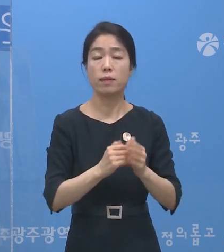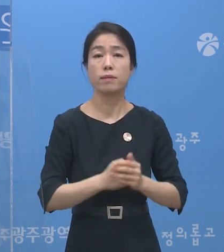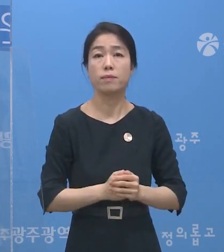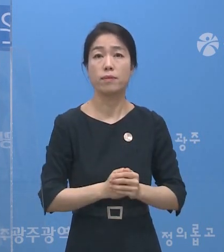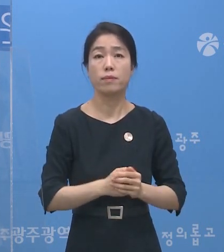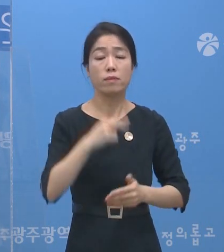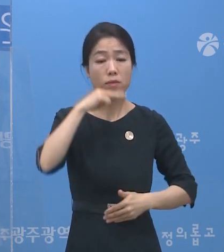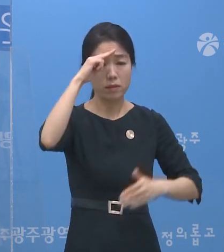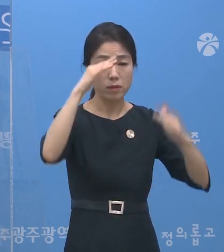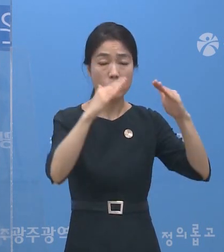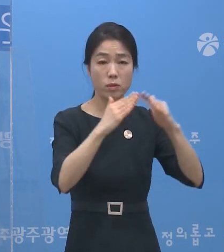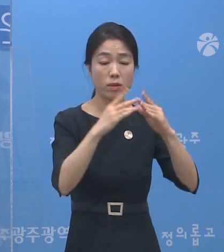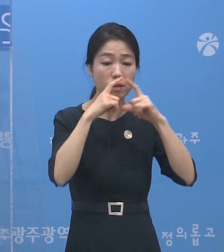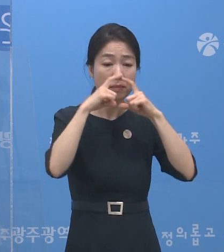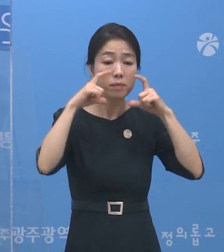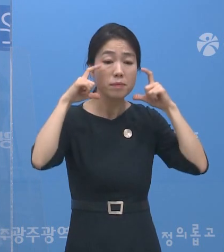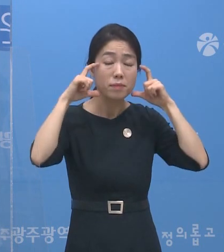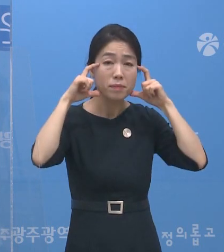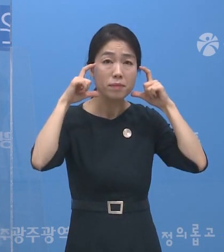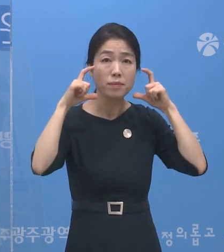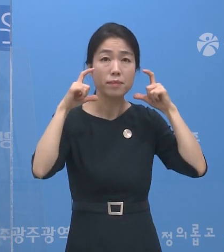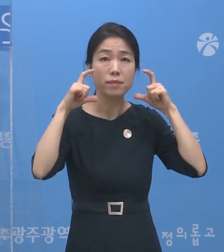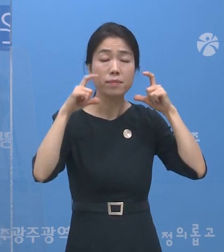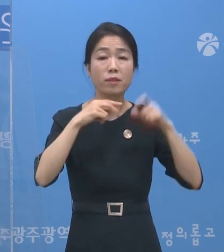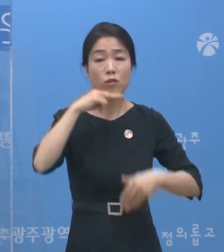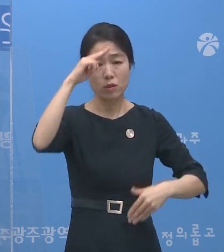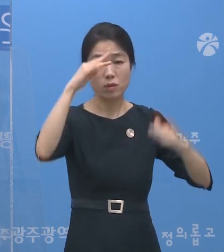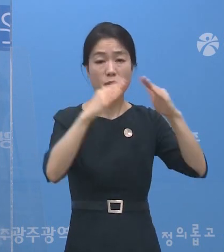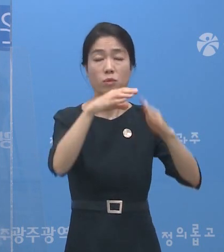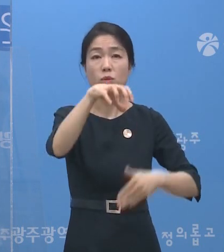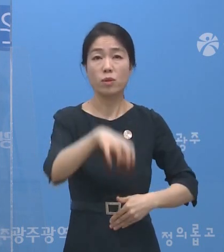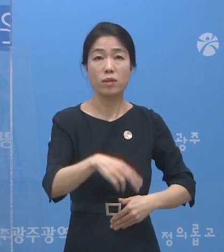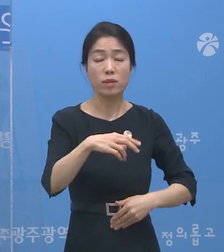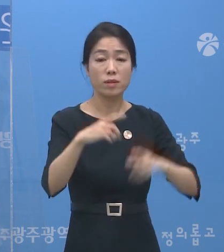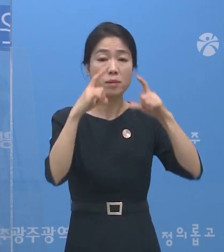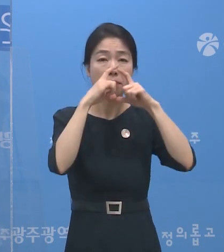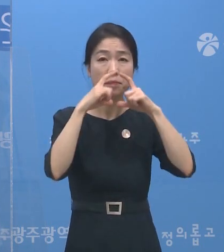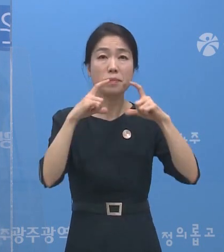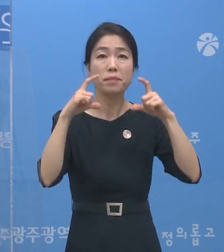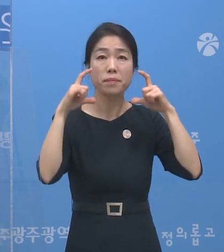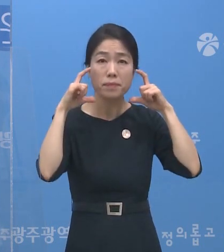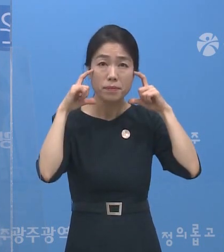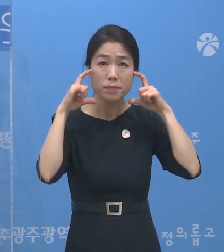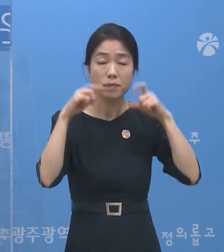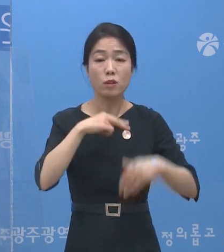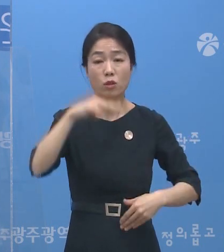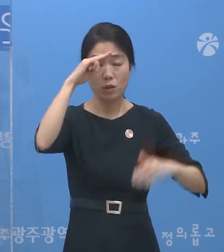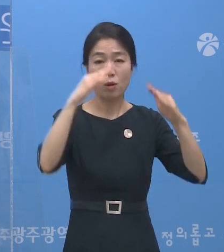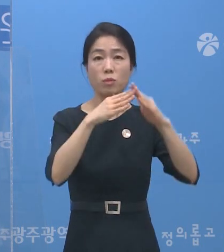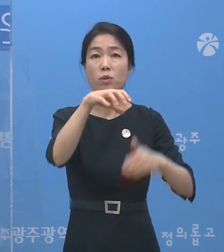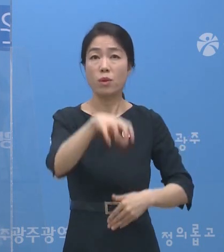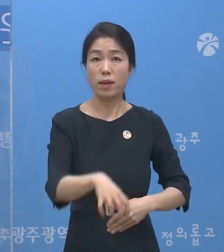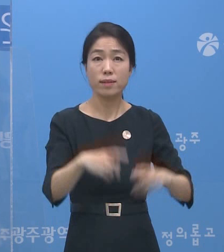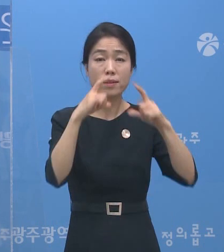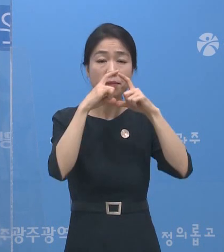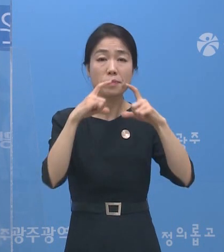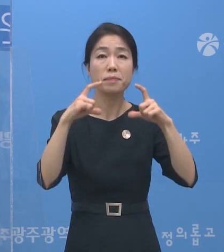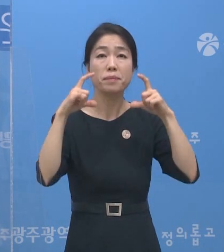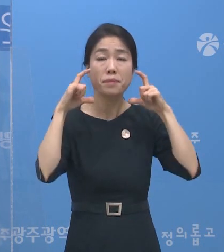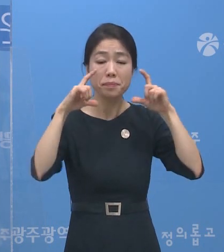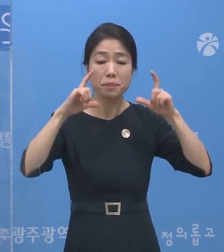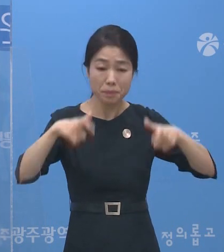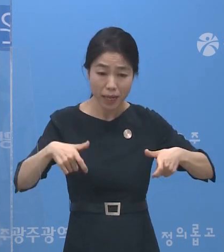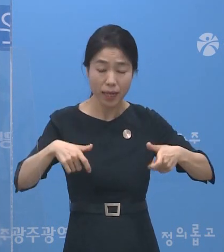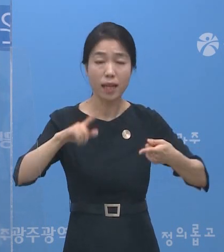유흥업소에서 마스크를